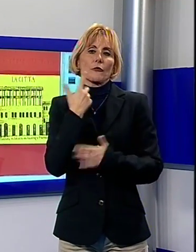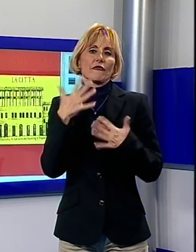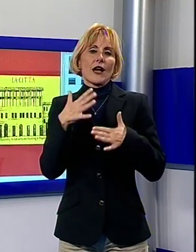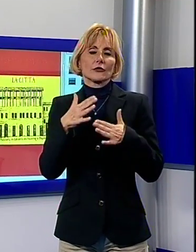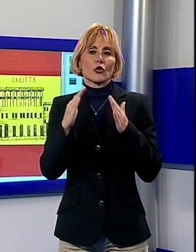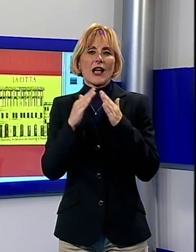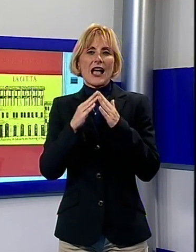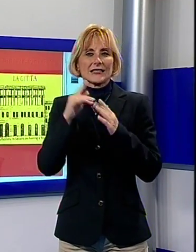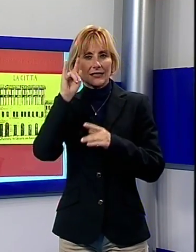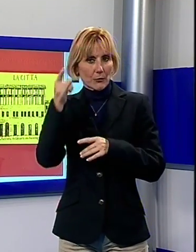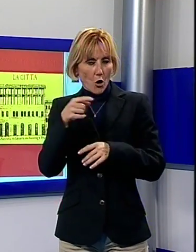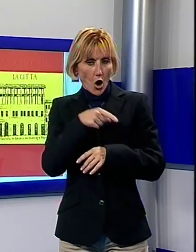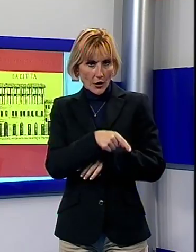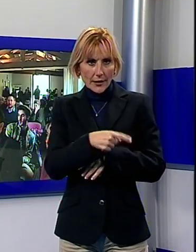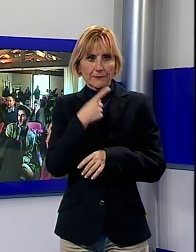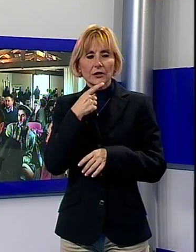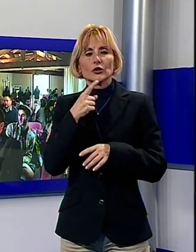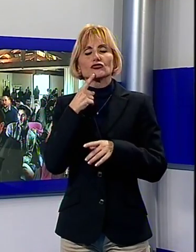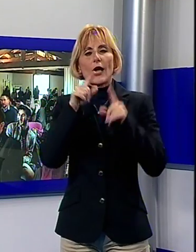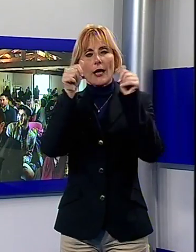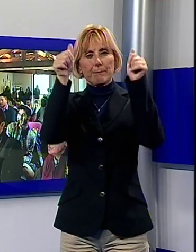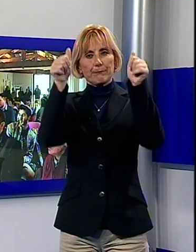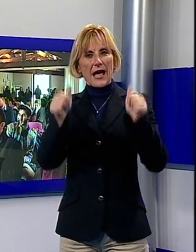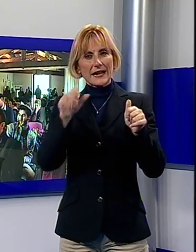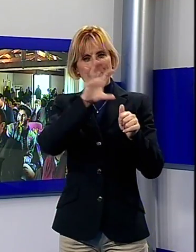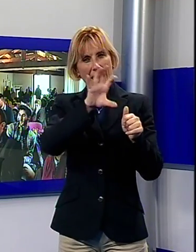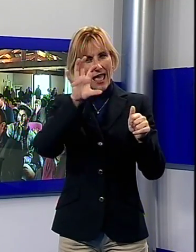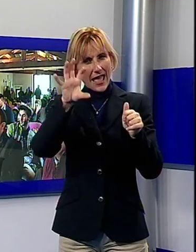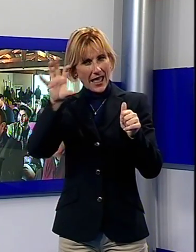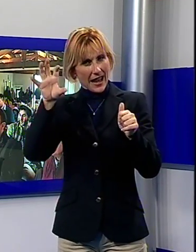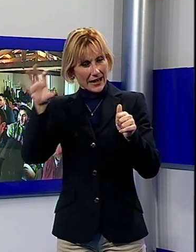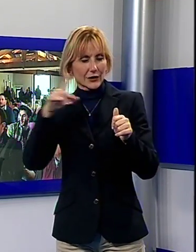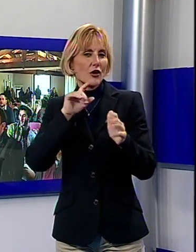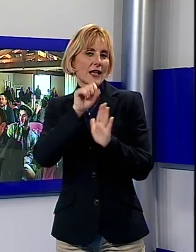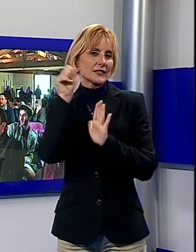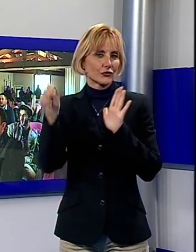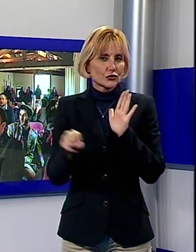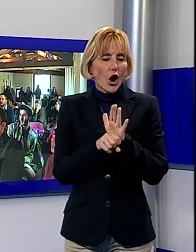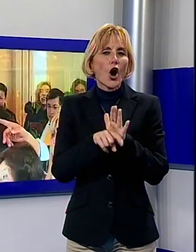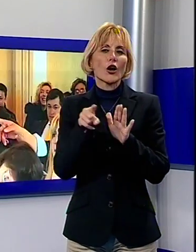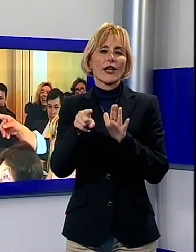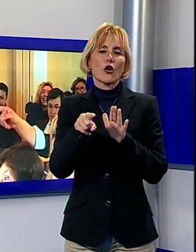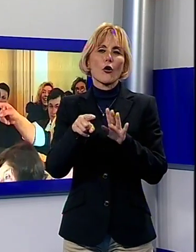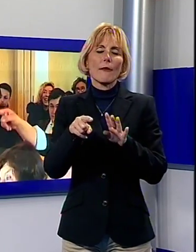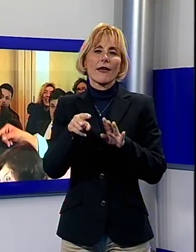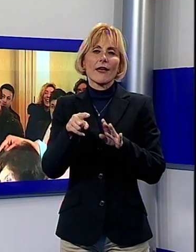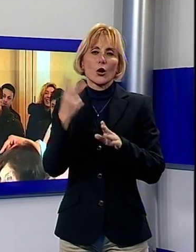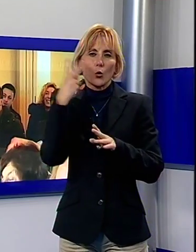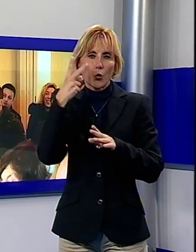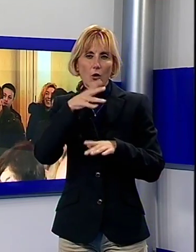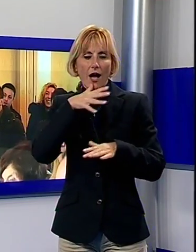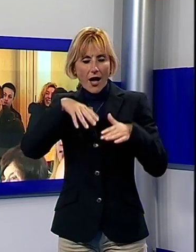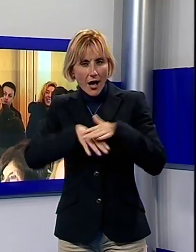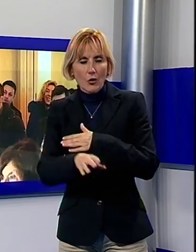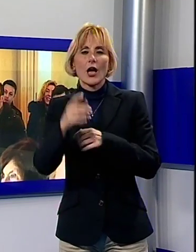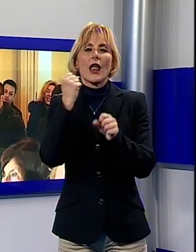Attraverso una serie di pannelli illustrativi posizionati sui fossi, verrà ripercorsa la storia dell'arteria idraulica, le lavorazioni